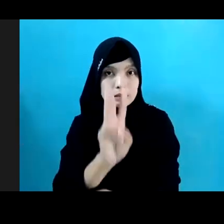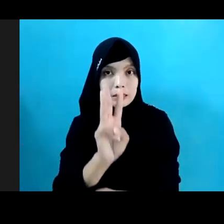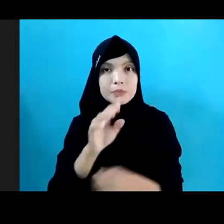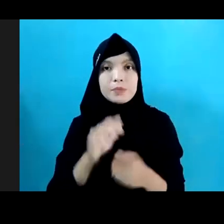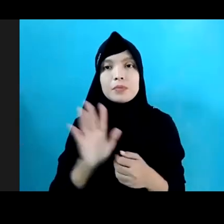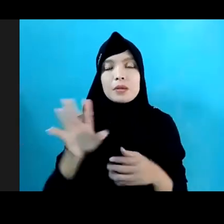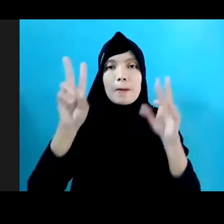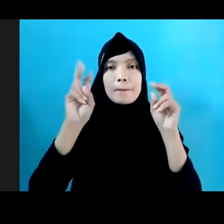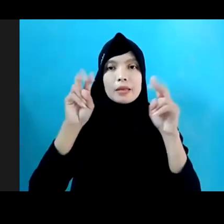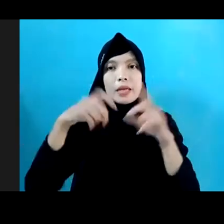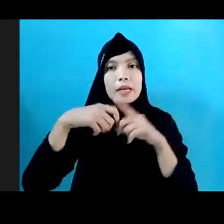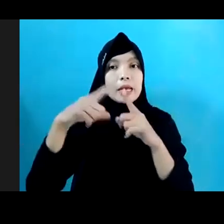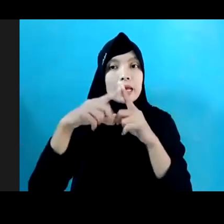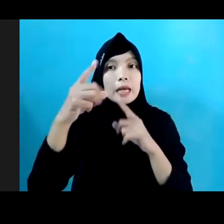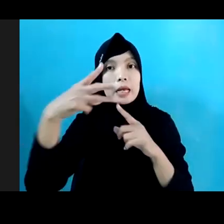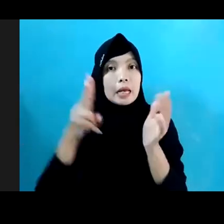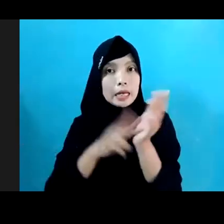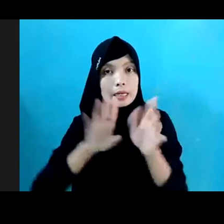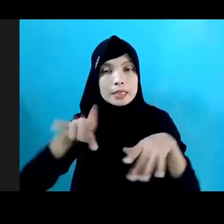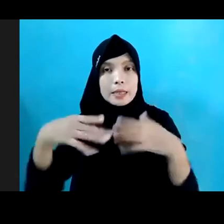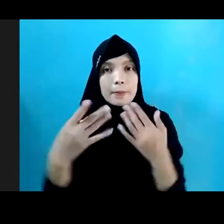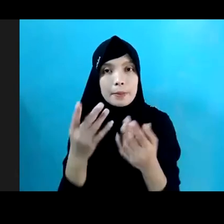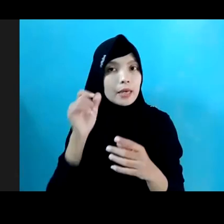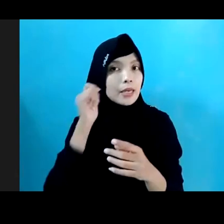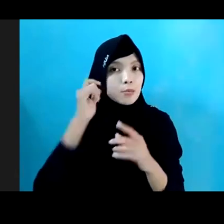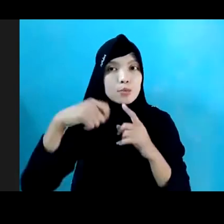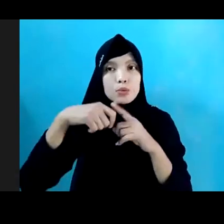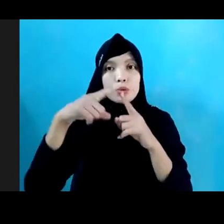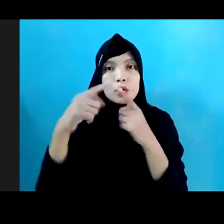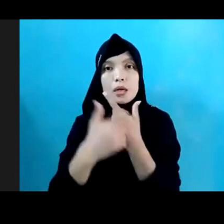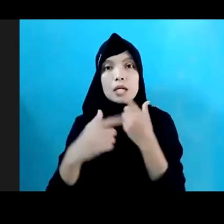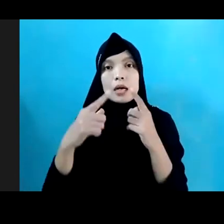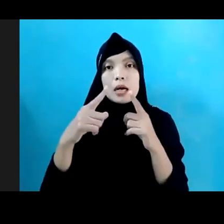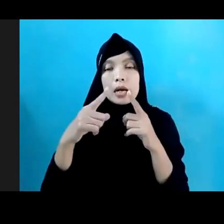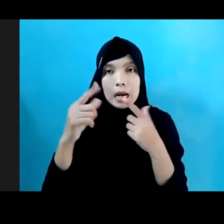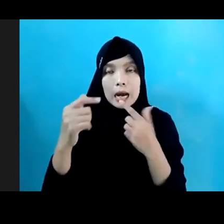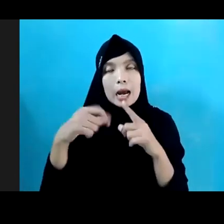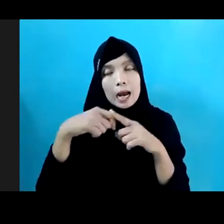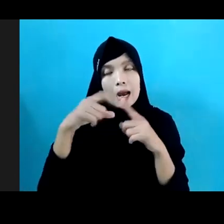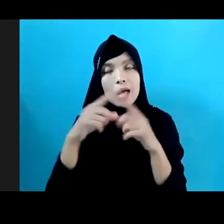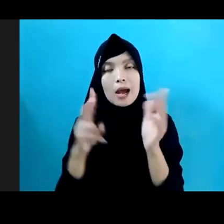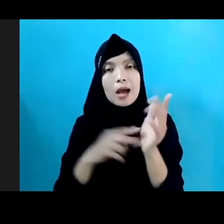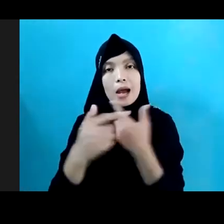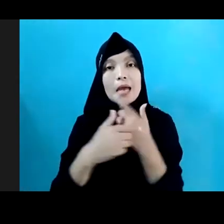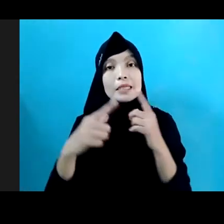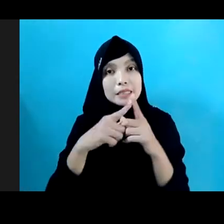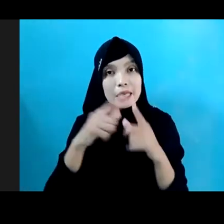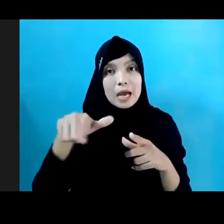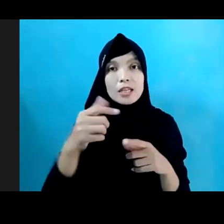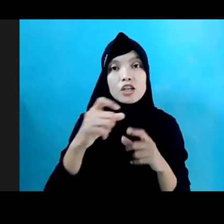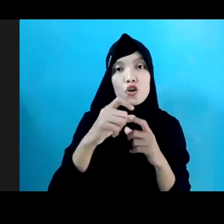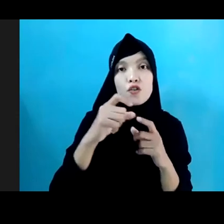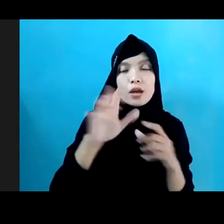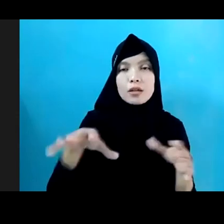materi Karen sampai Ibu Kanya dan Bang Sofian sangat berkaitan arat. Dari mulai bagaimana